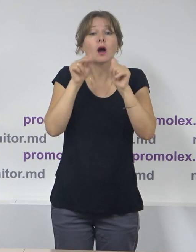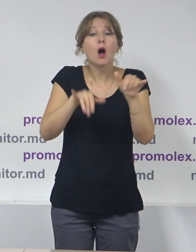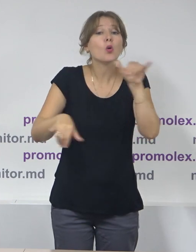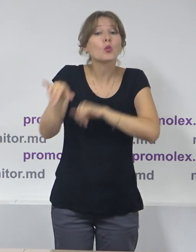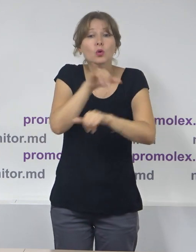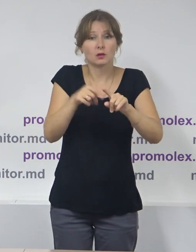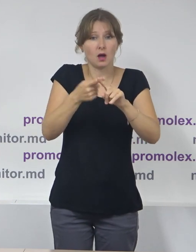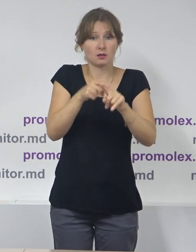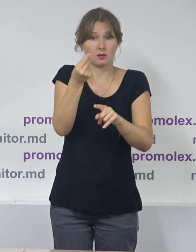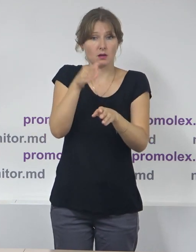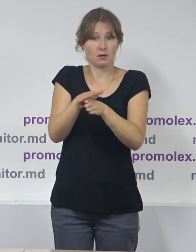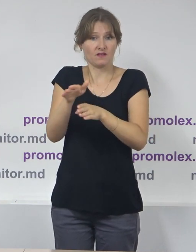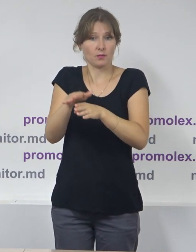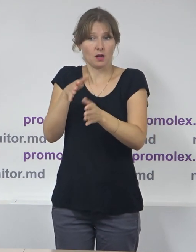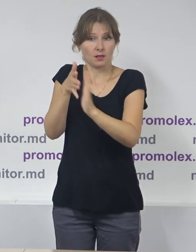acestuia.